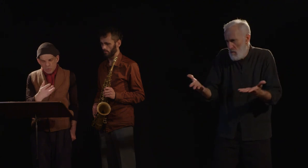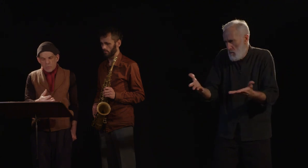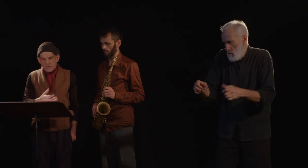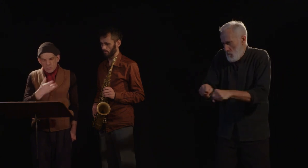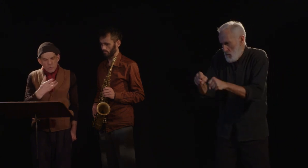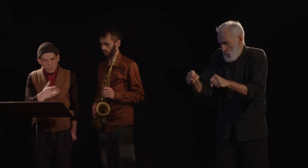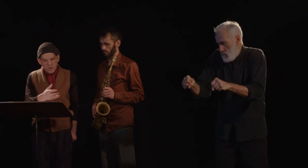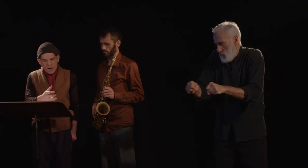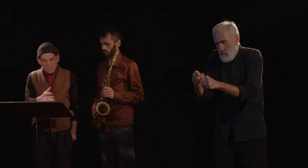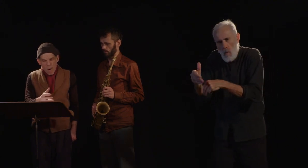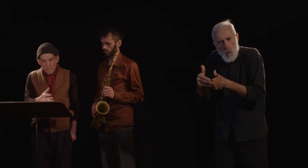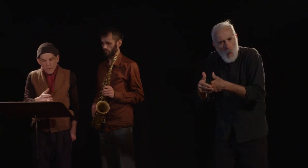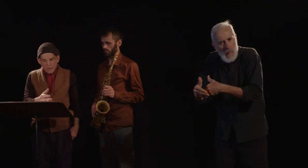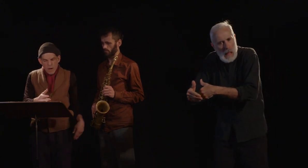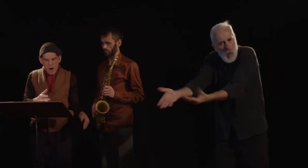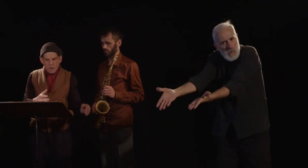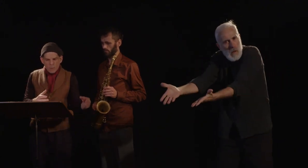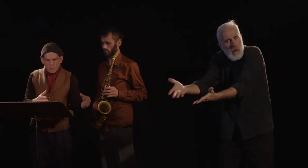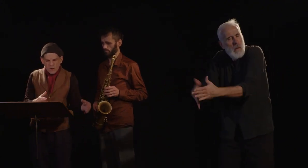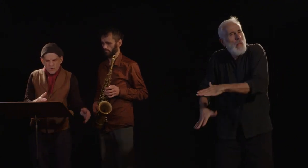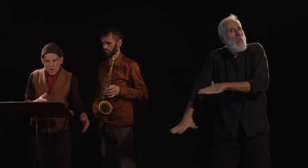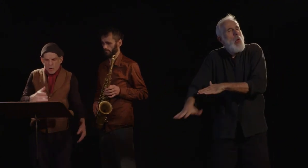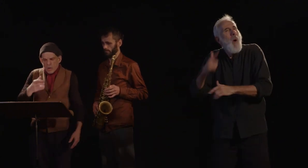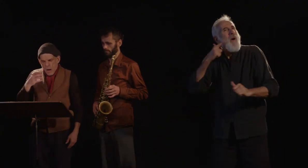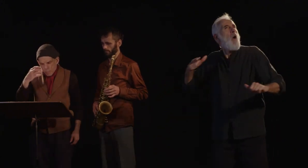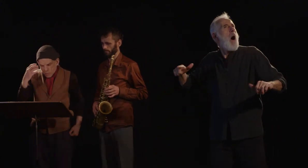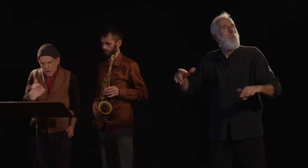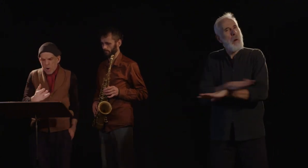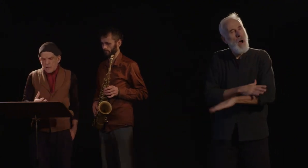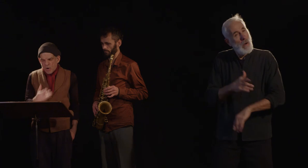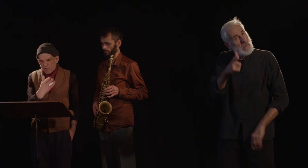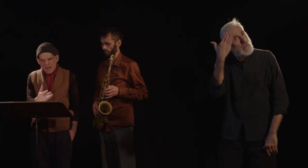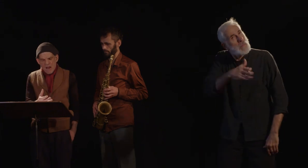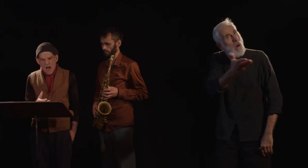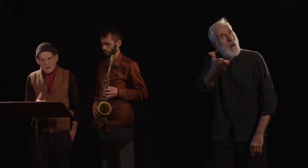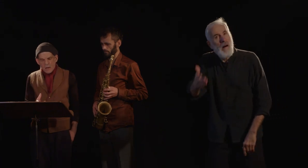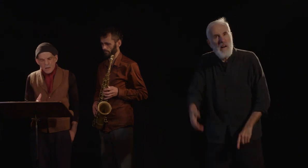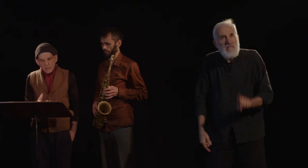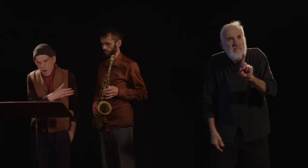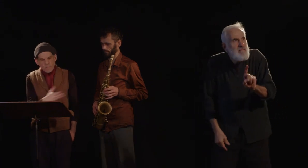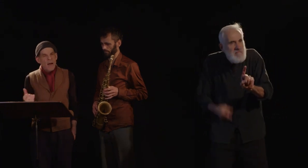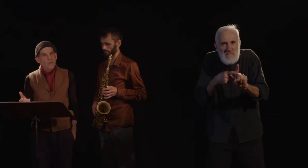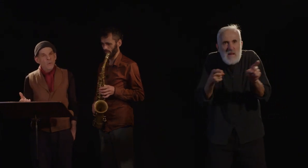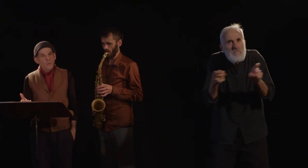se continue souterrainement, l'homme méchant a pour collaborateur fatal l'homme malheureux.